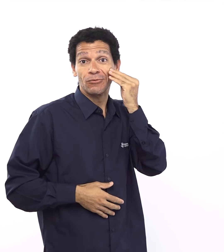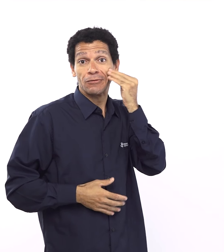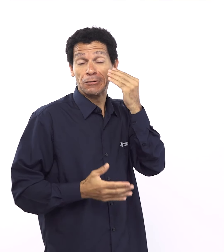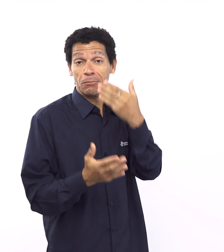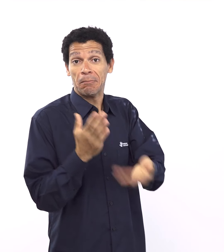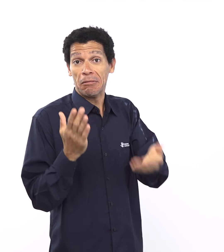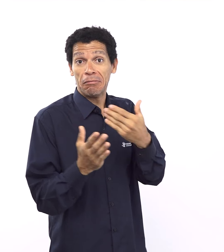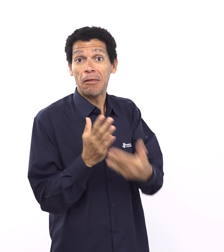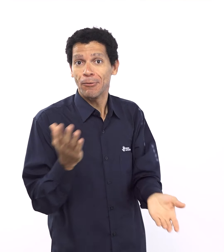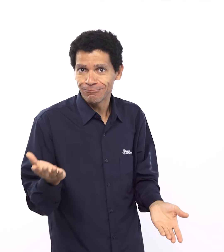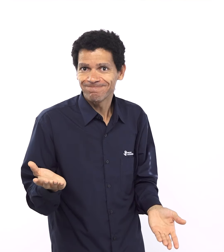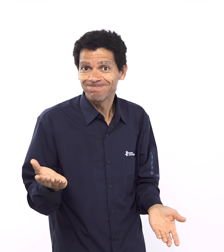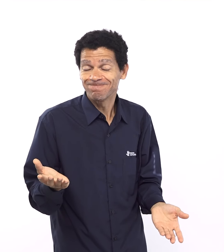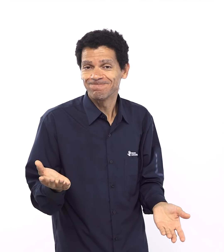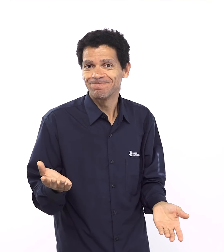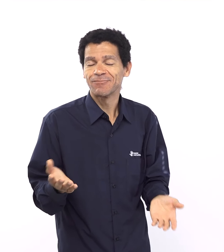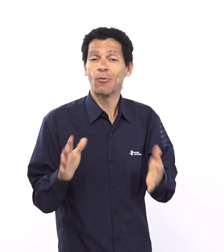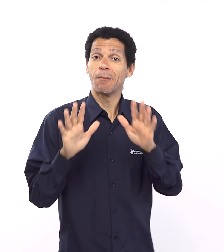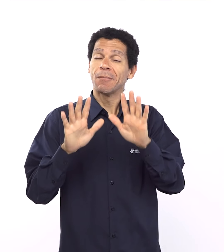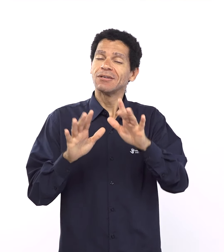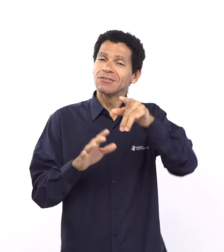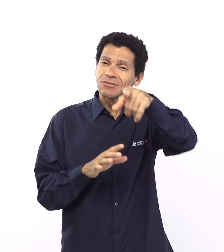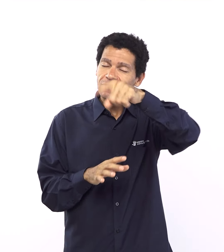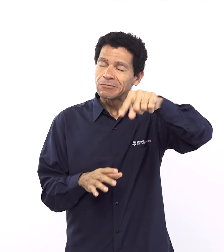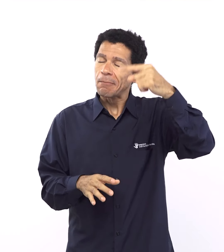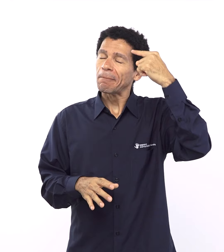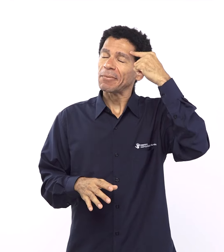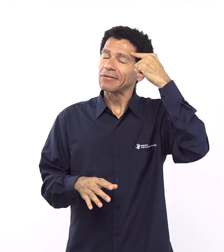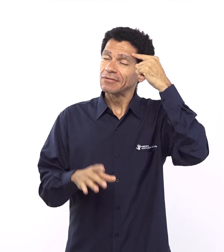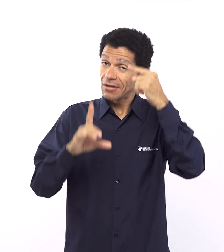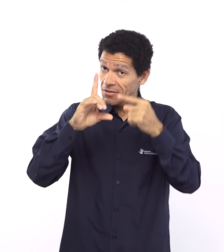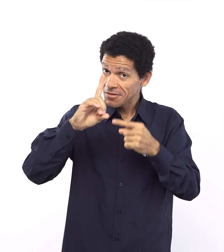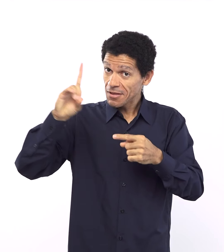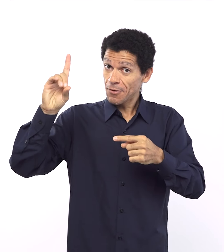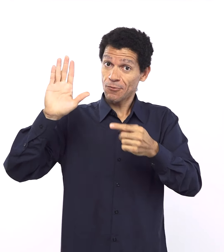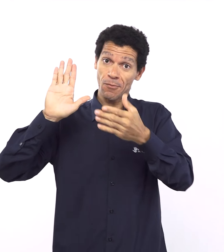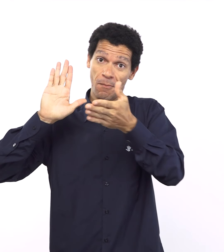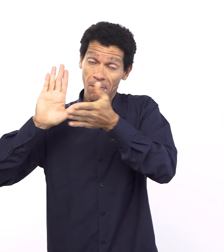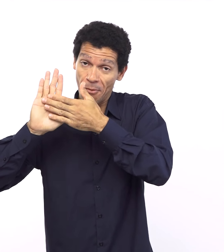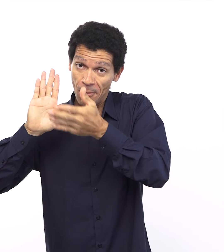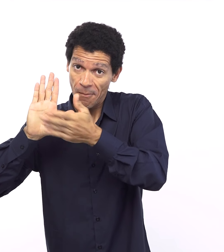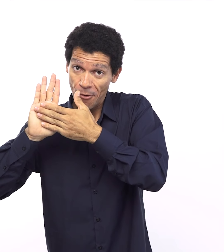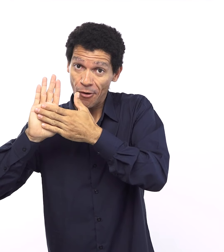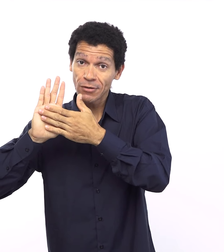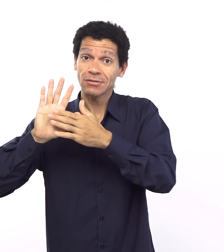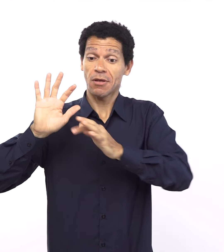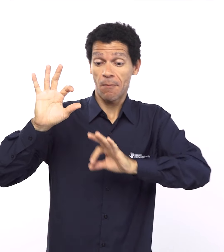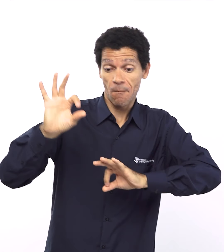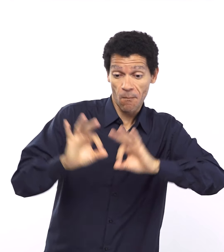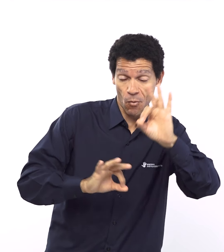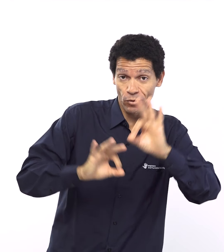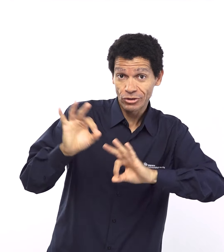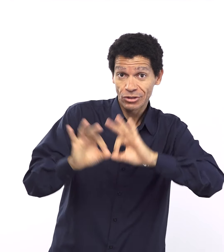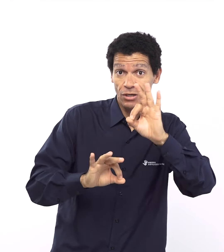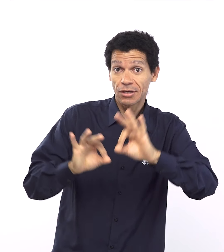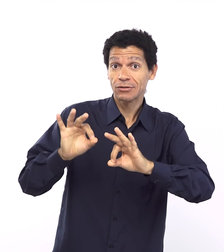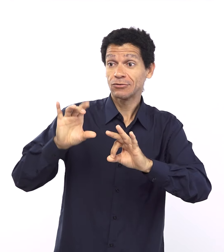fiel né hoje esse povo não é um povo visível é um povo invisível que está espalhado por todo mundo